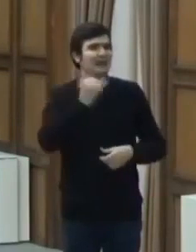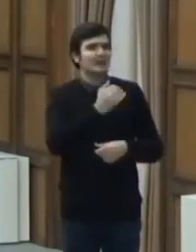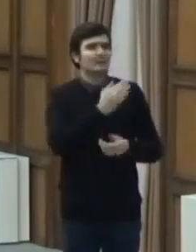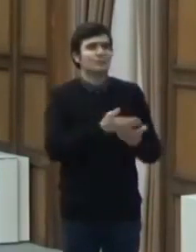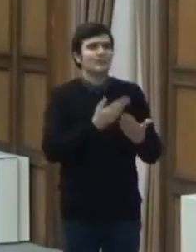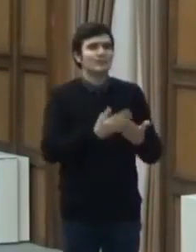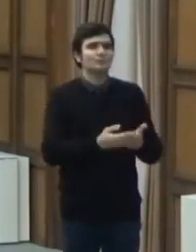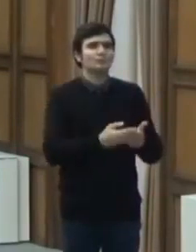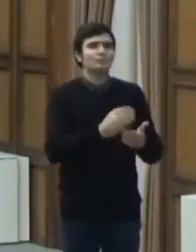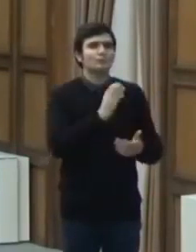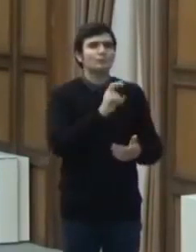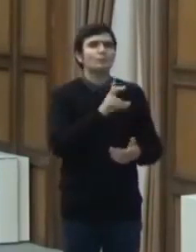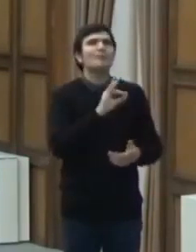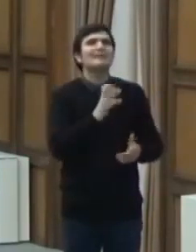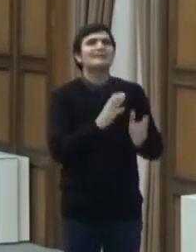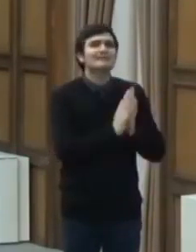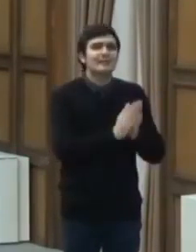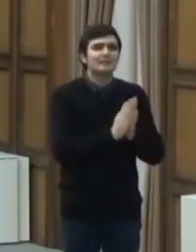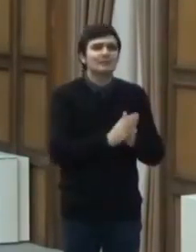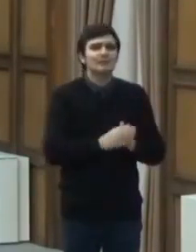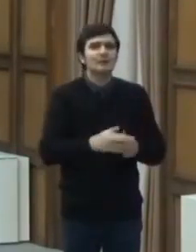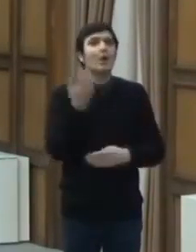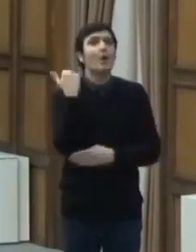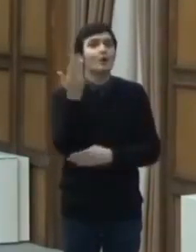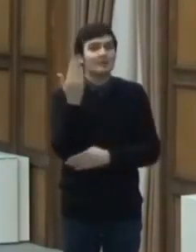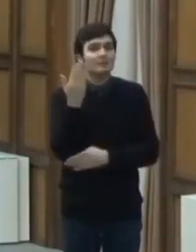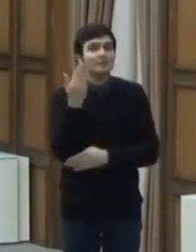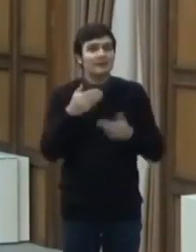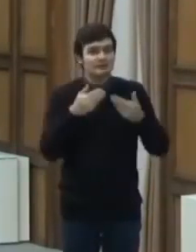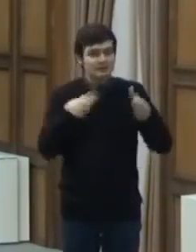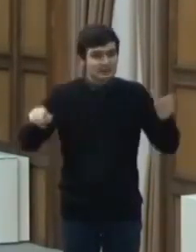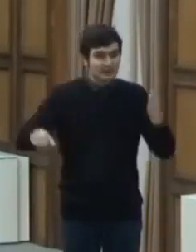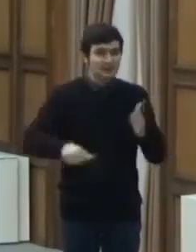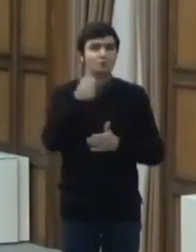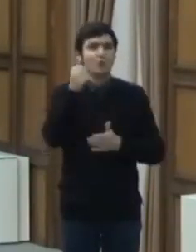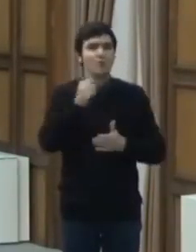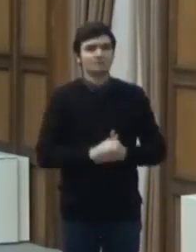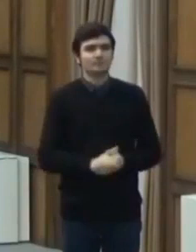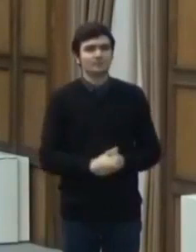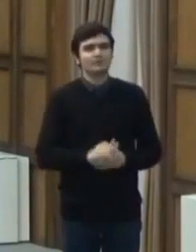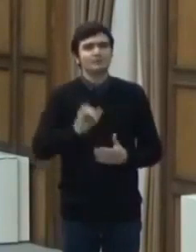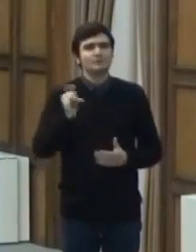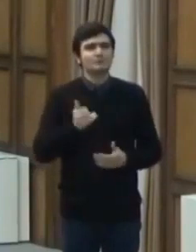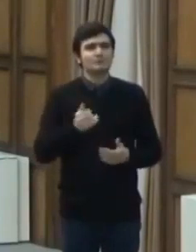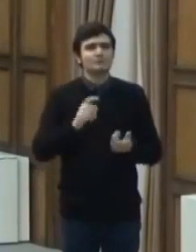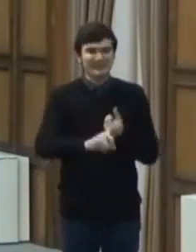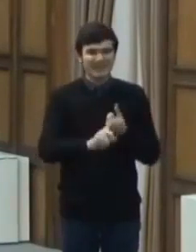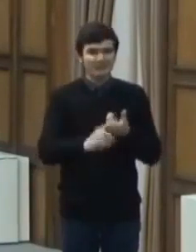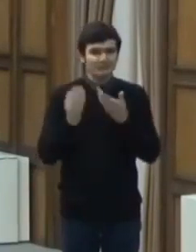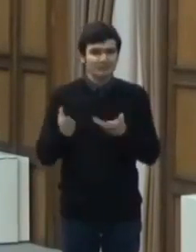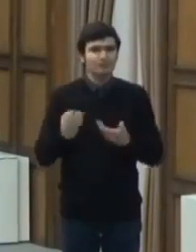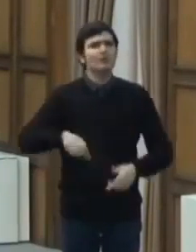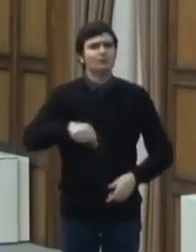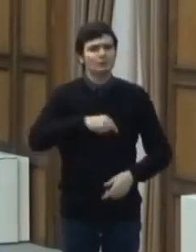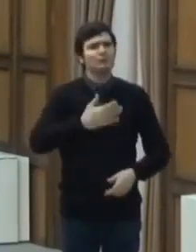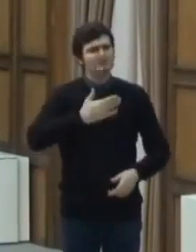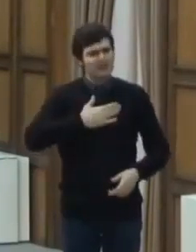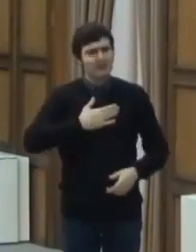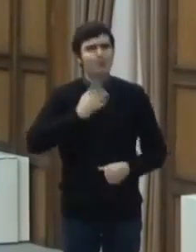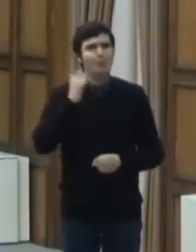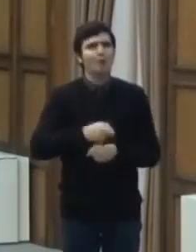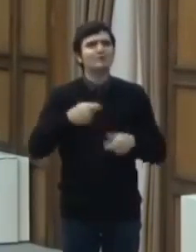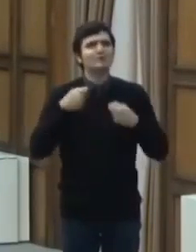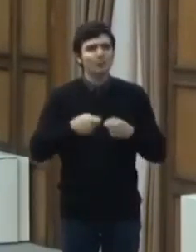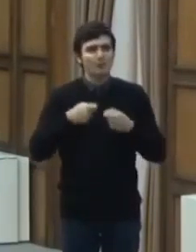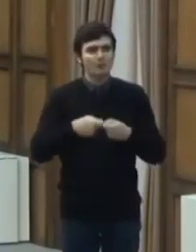Se reiau sau se deschid hotelurile și, în acest context, vom avea un ordin comun